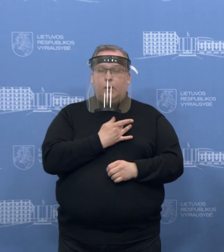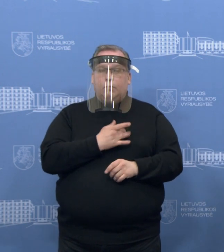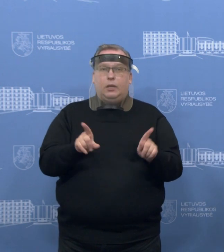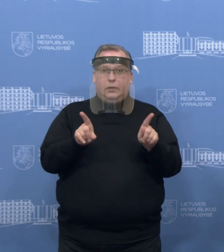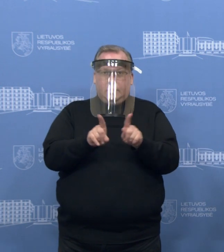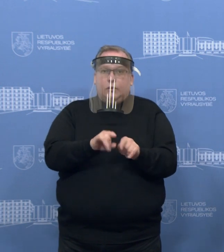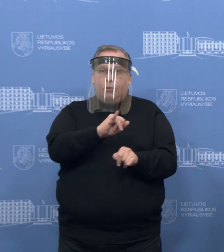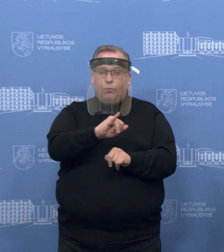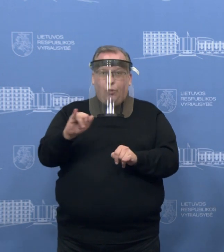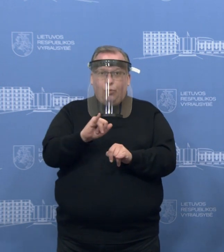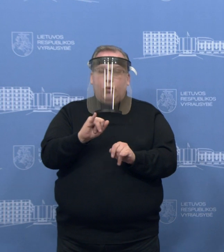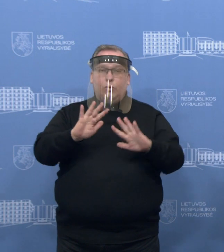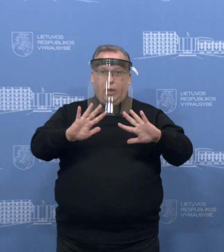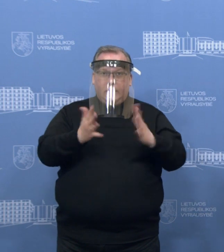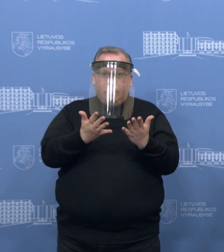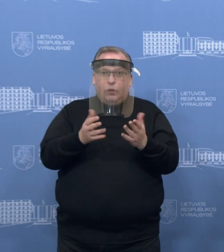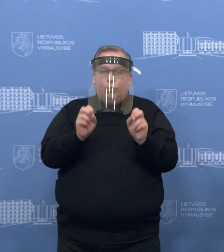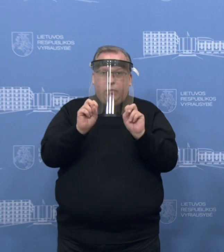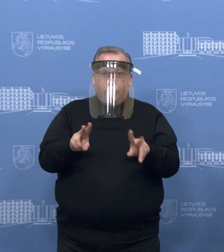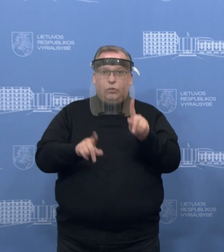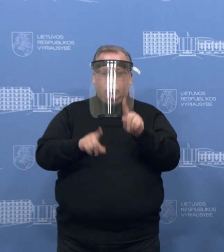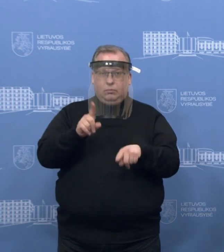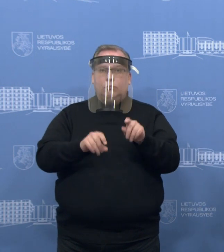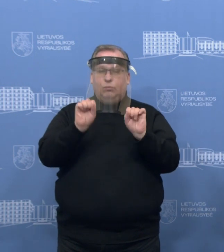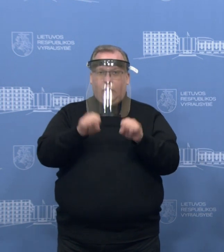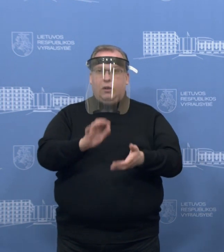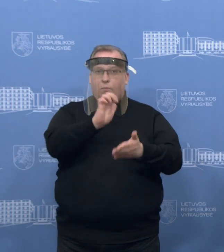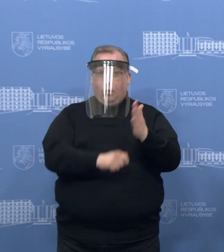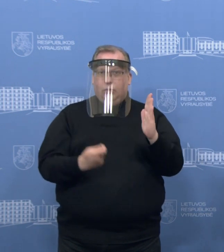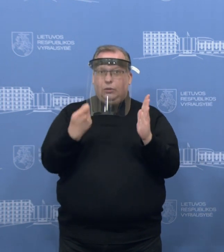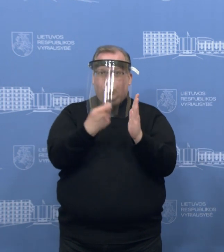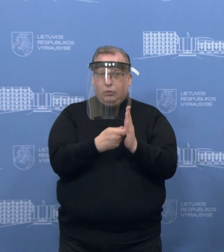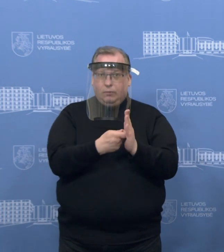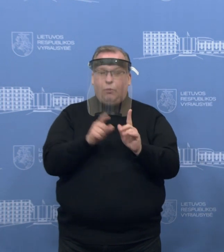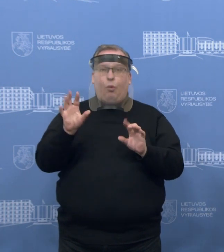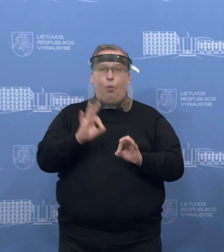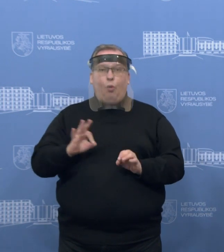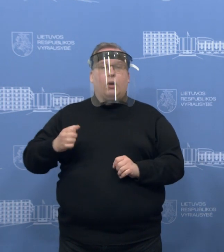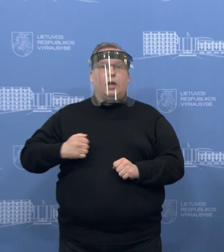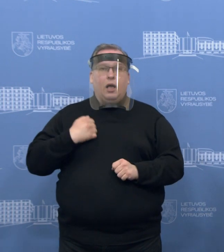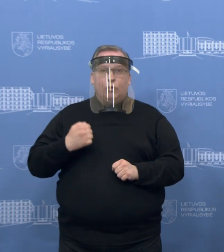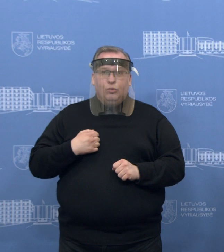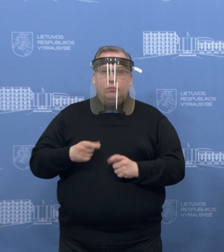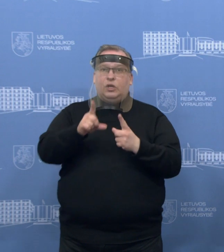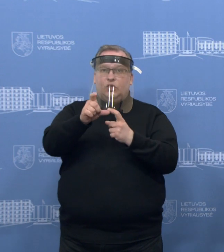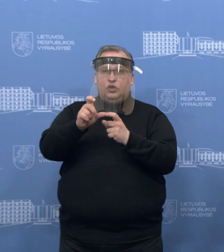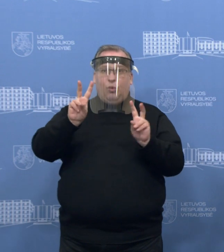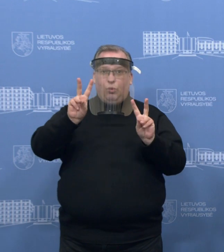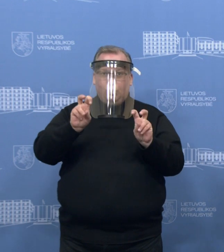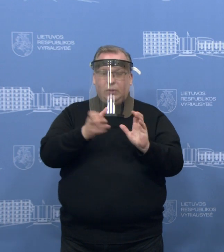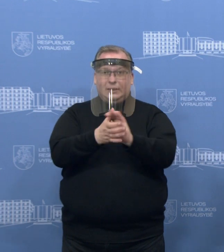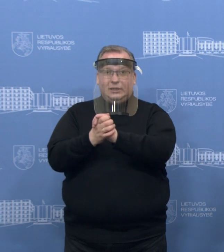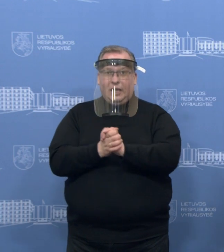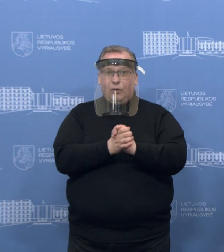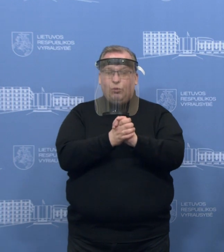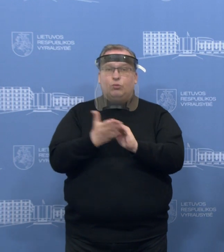ašutinės atvejais taikyti įstatymais numatytas sankcijas. Kalbant apie kariškių ir šiaulių pabrėžių, ne šiaulių, bet šiaulių